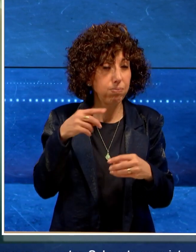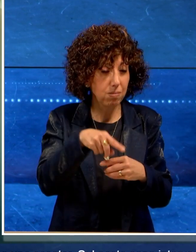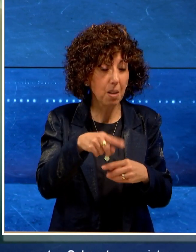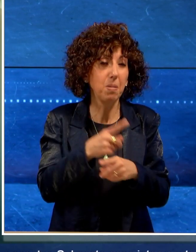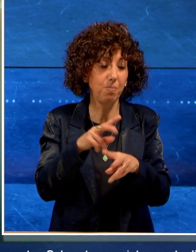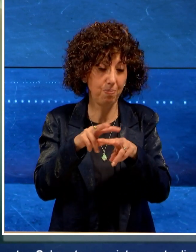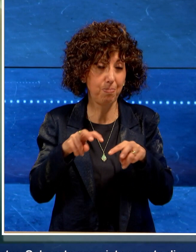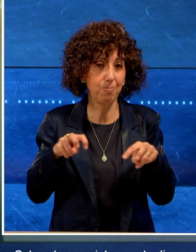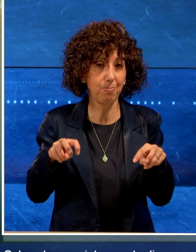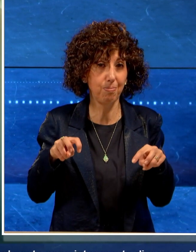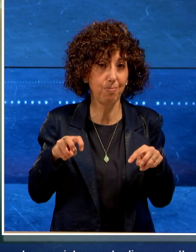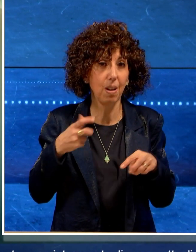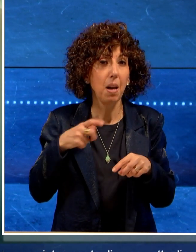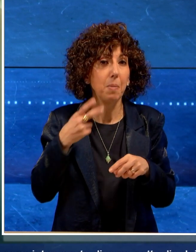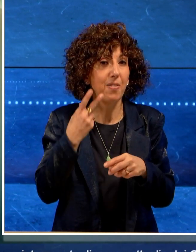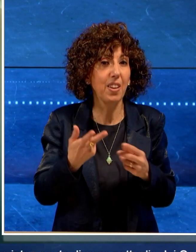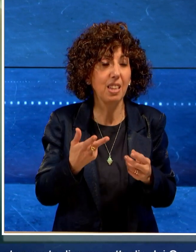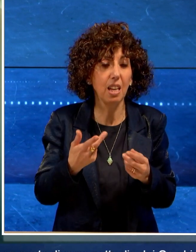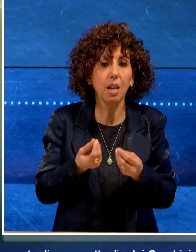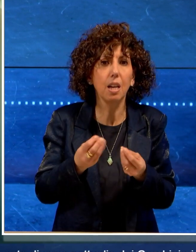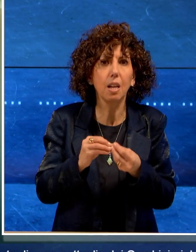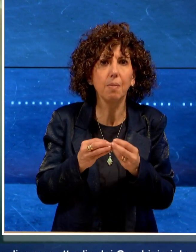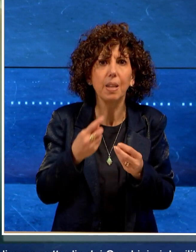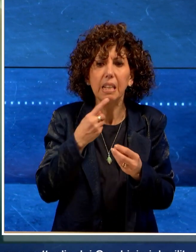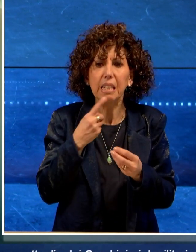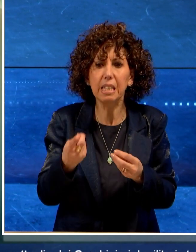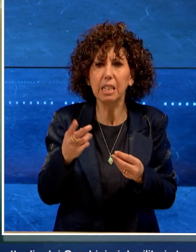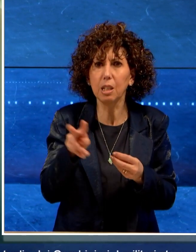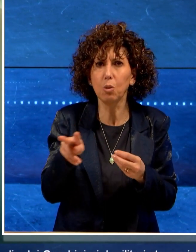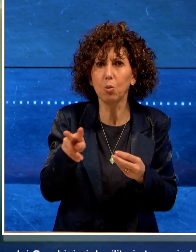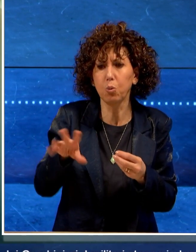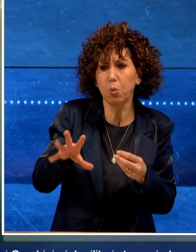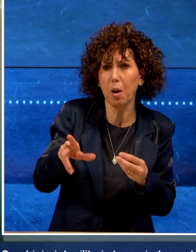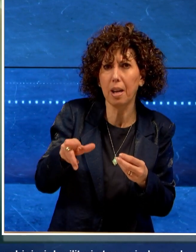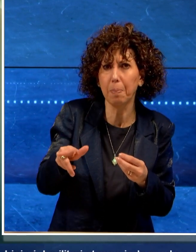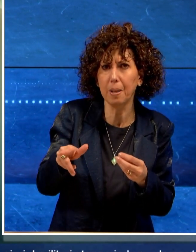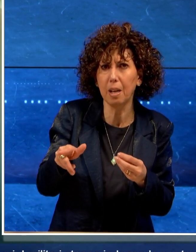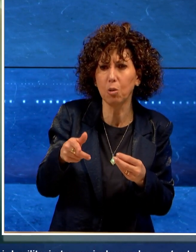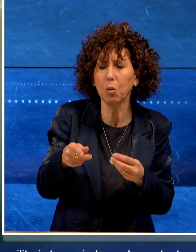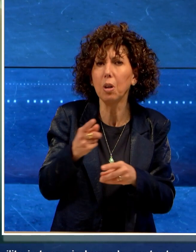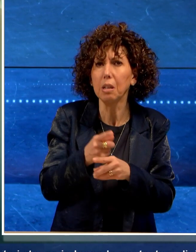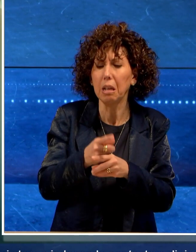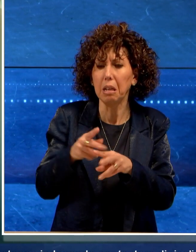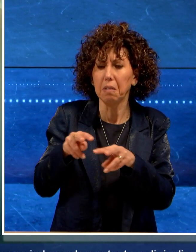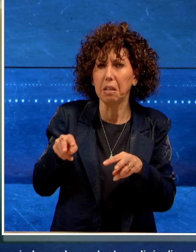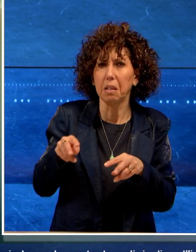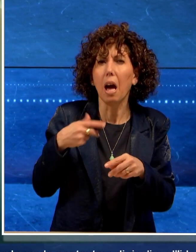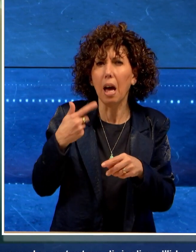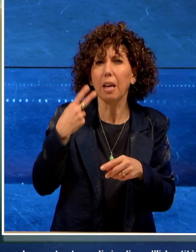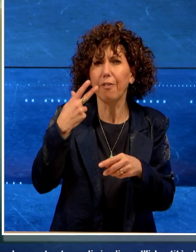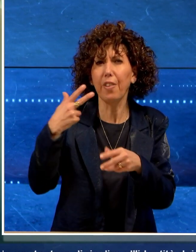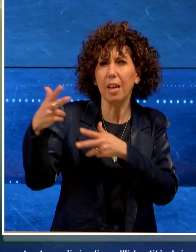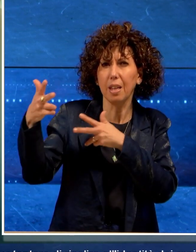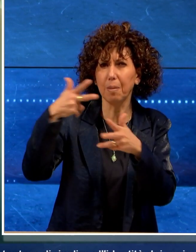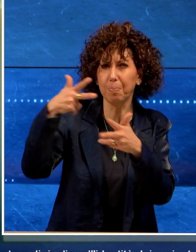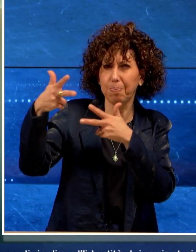stanno indagando per tentare di risalire alla identità dei rapinatori anche attraverso